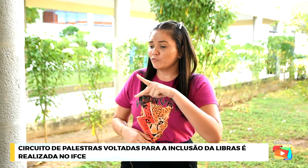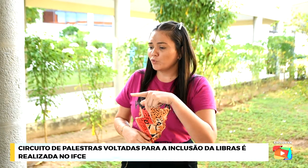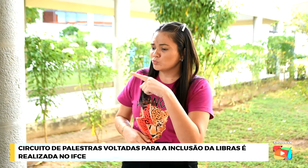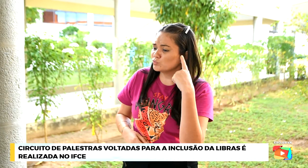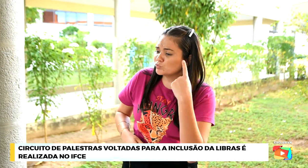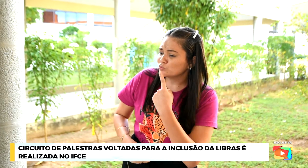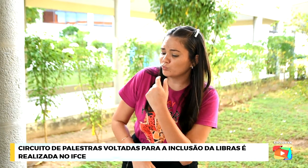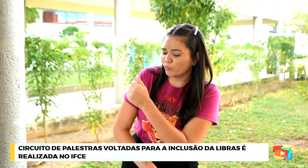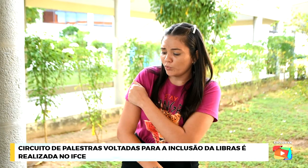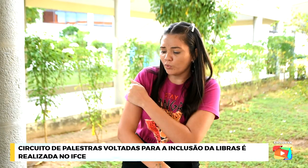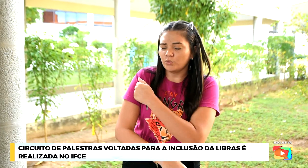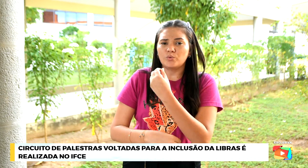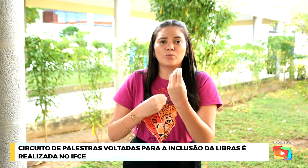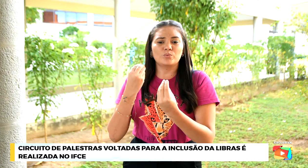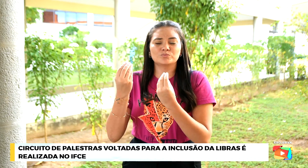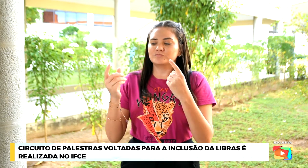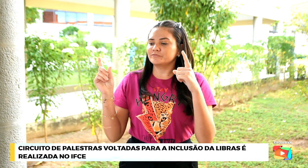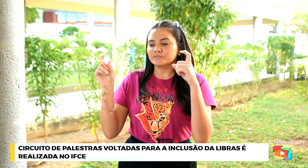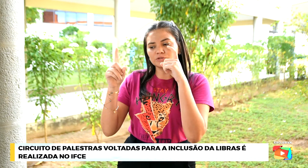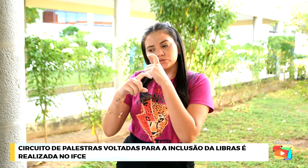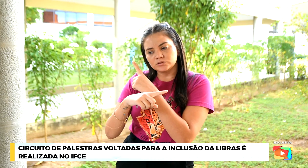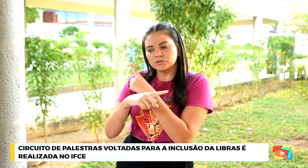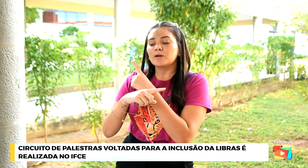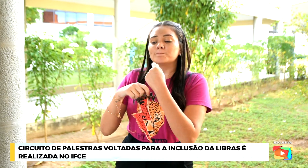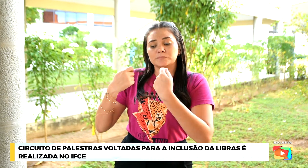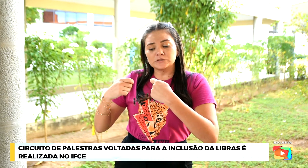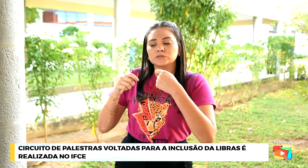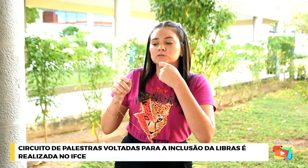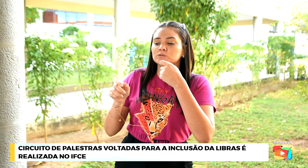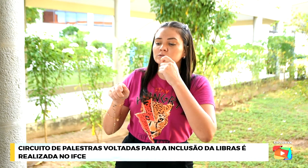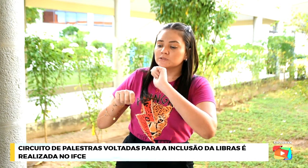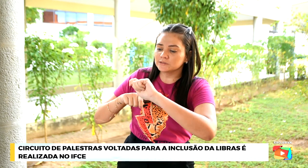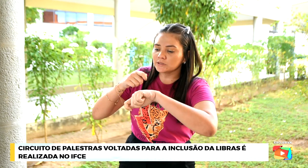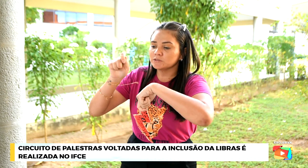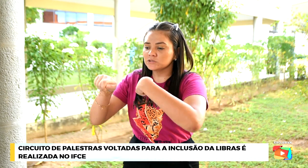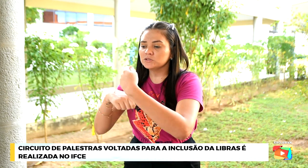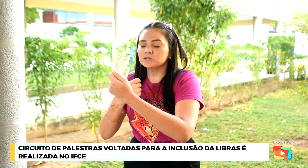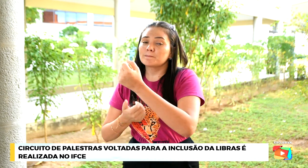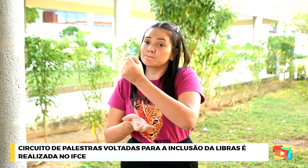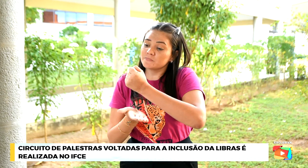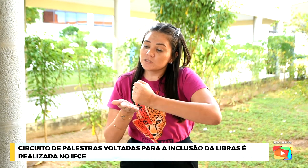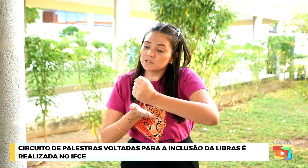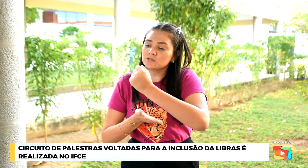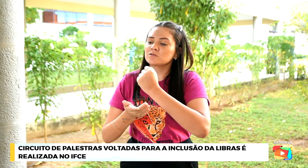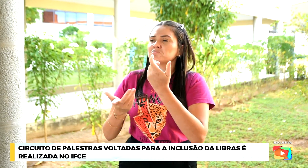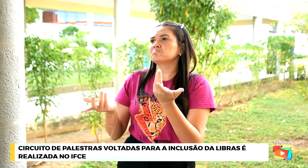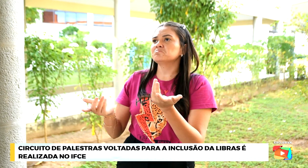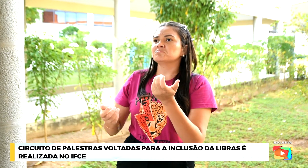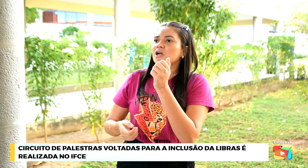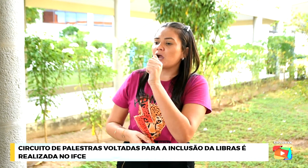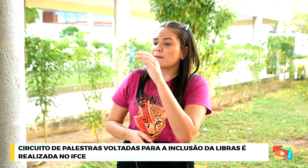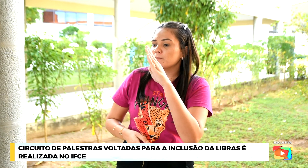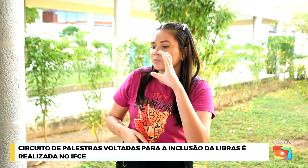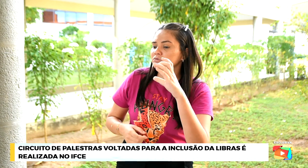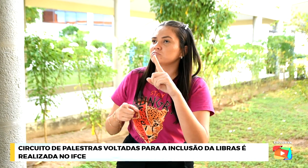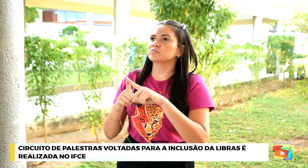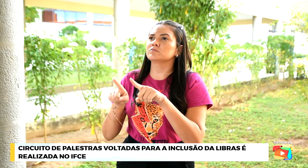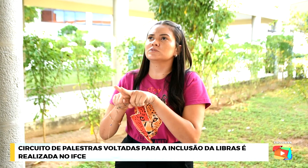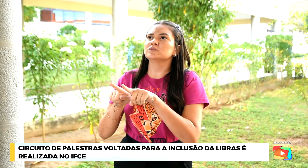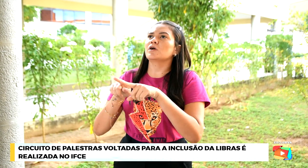questões de sinalização quando a gente trata da relação da pessoa surda na sociedade de hoje. E aí o projeto trata exatamente disso,